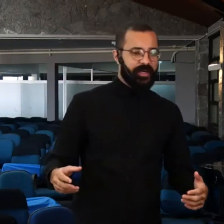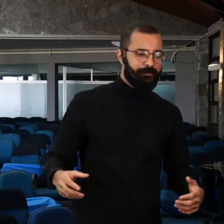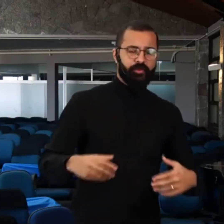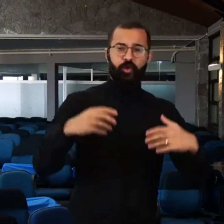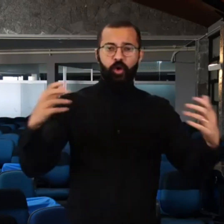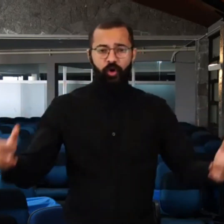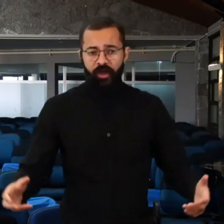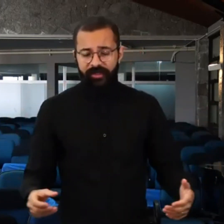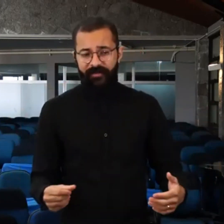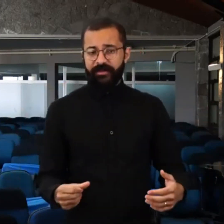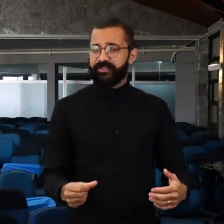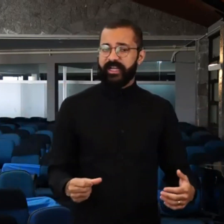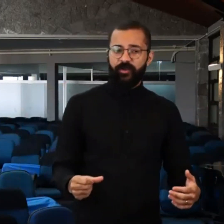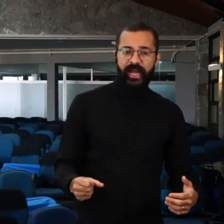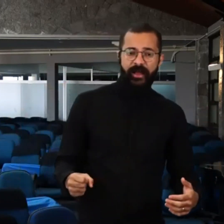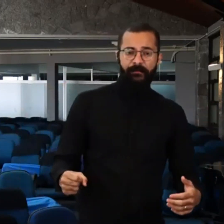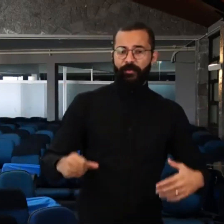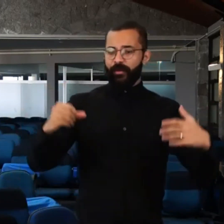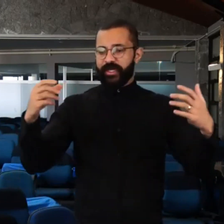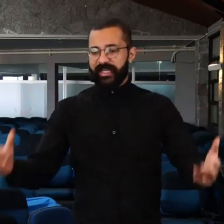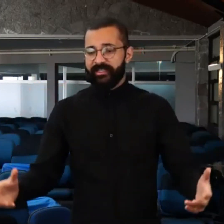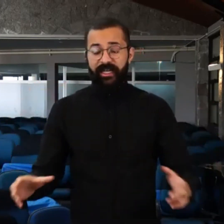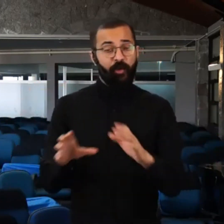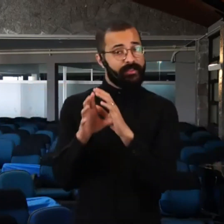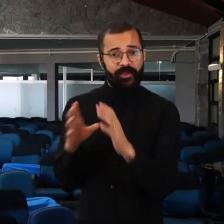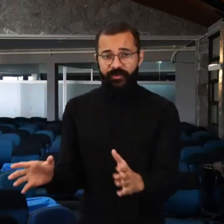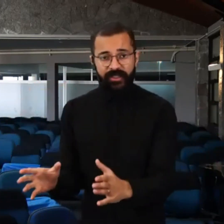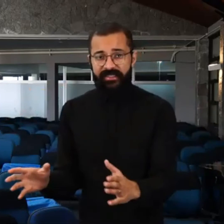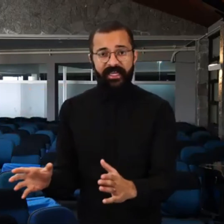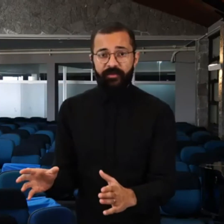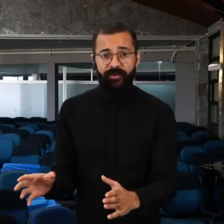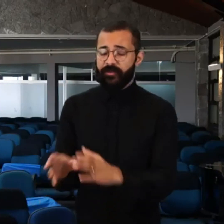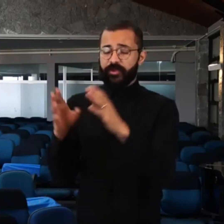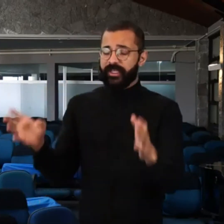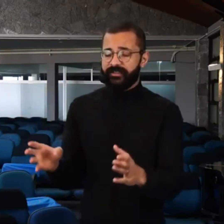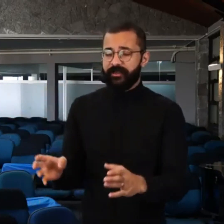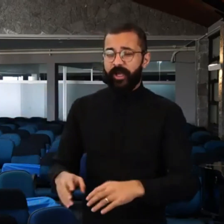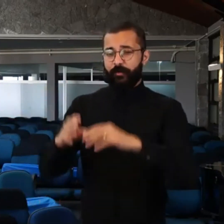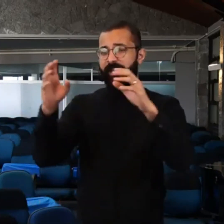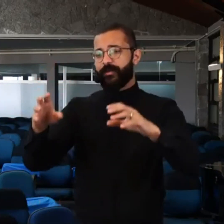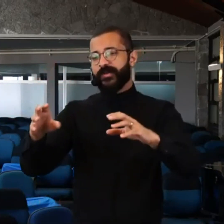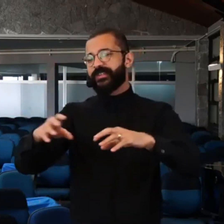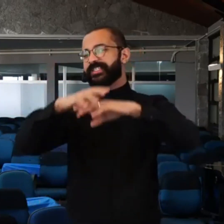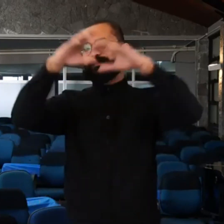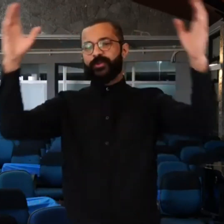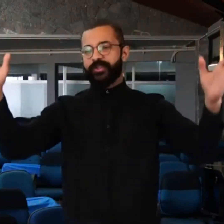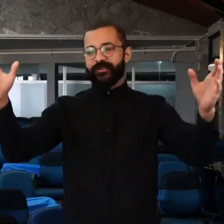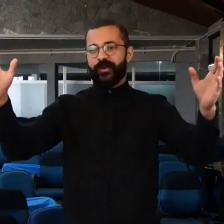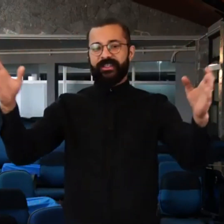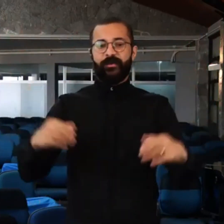orar por socorro, nós devemos deixar de orar pelo ponto de cada dia. Não, não é isso que Jesus está dizendo. Jesus não está dizendo, olha, o pai de vocês já sabe de todas as coisas, então